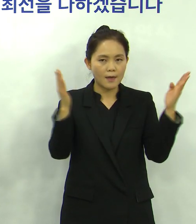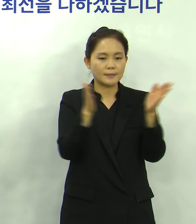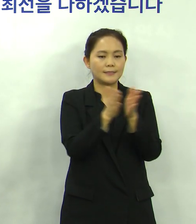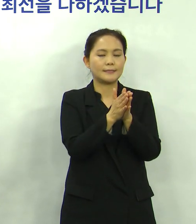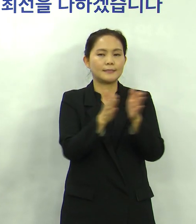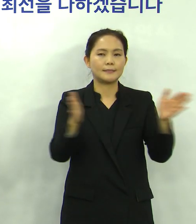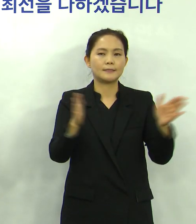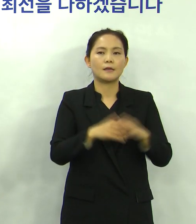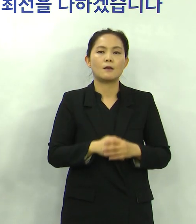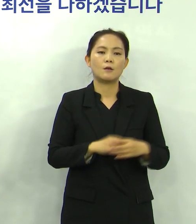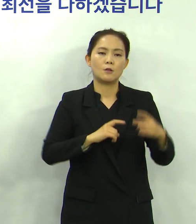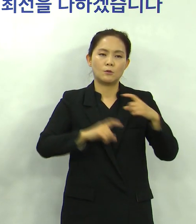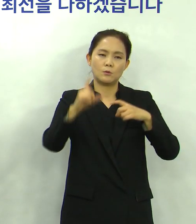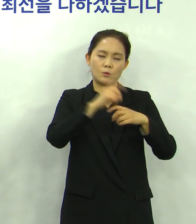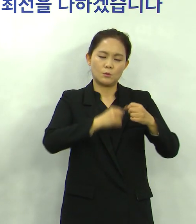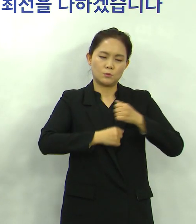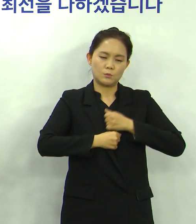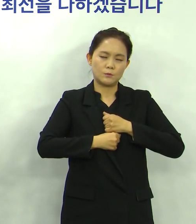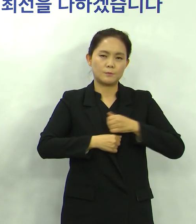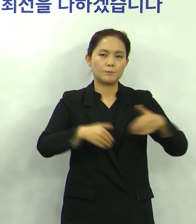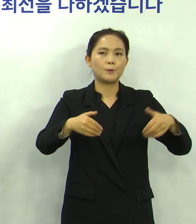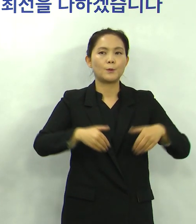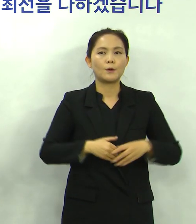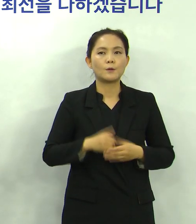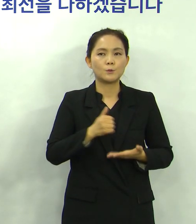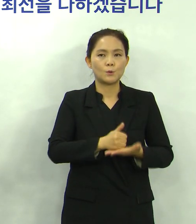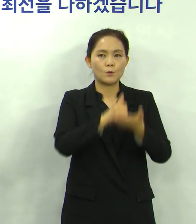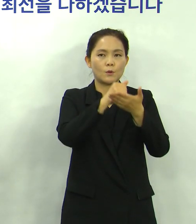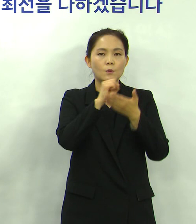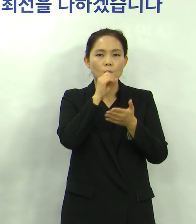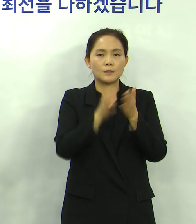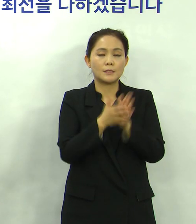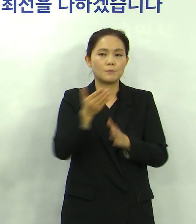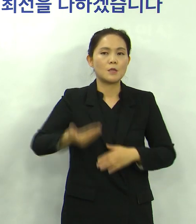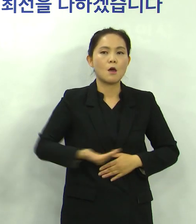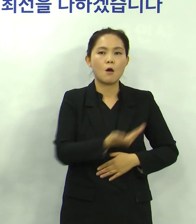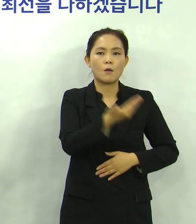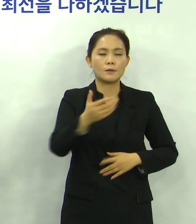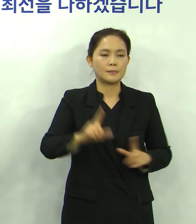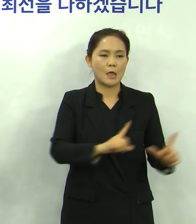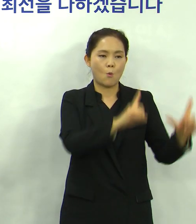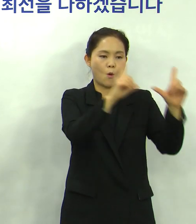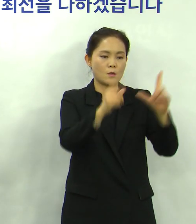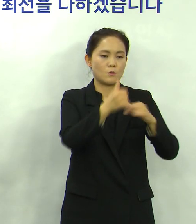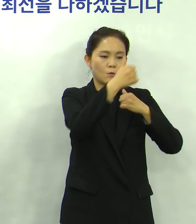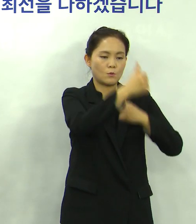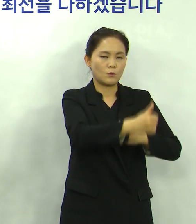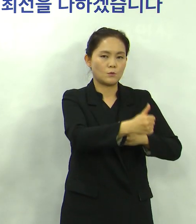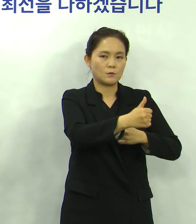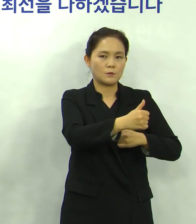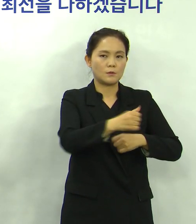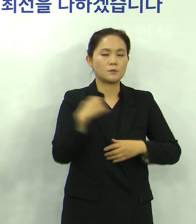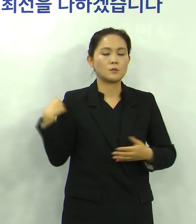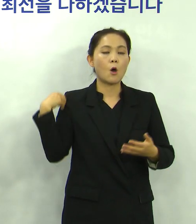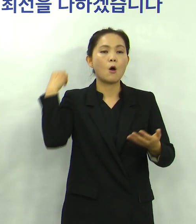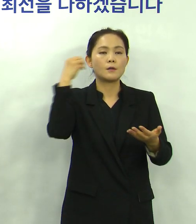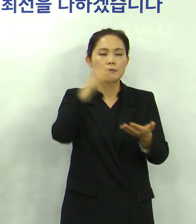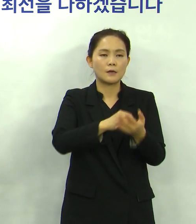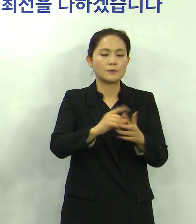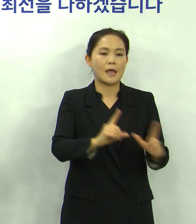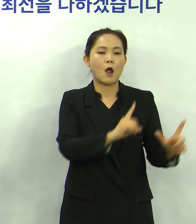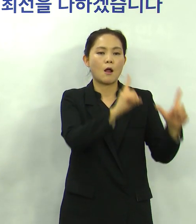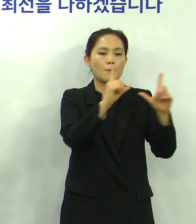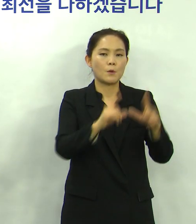더더욱 주의가 요구됩니다 존경하는 시민 여러분 생활 속 거리두기는 정상적인 생활을 하면서